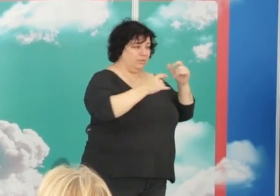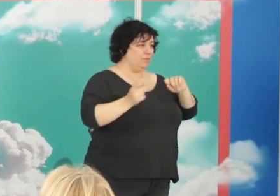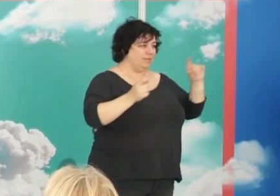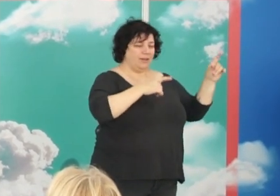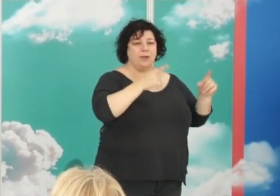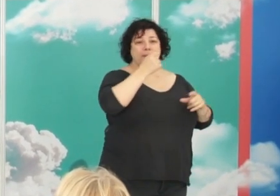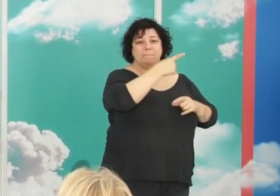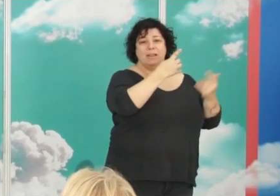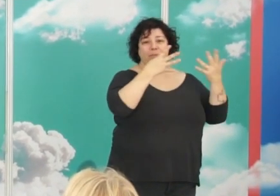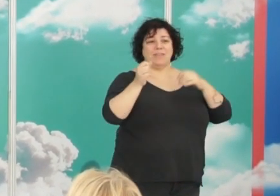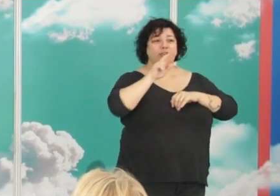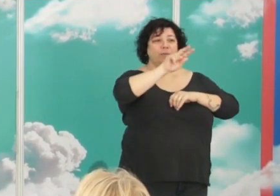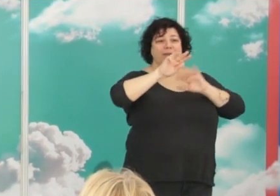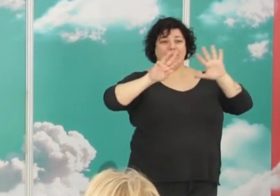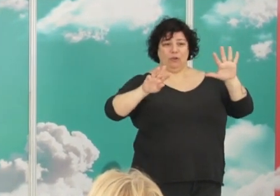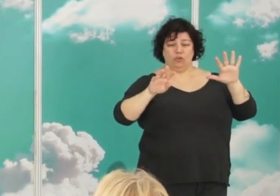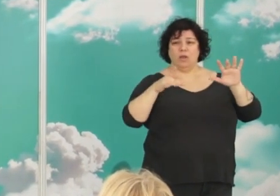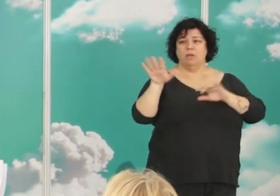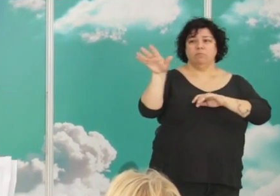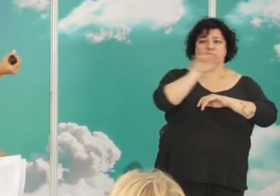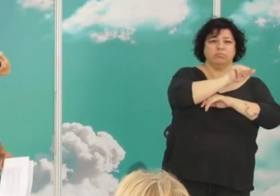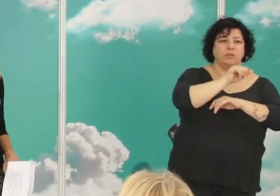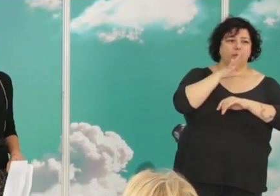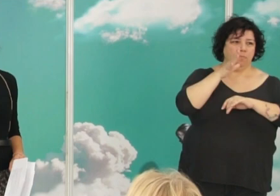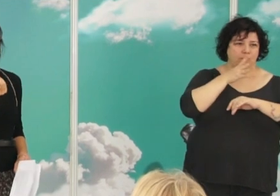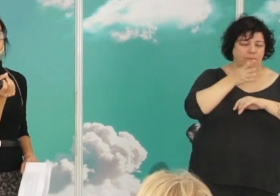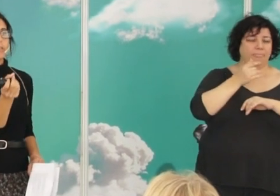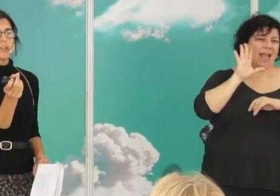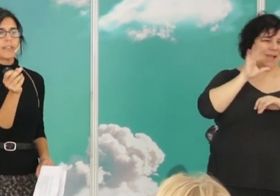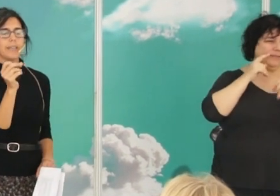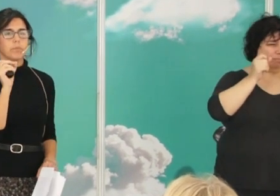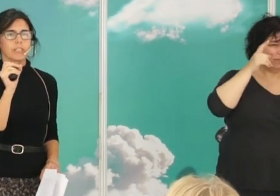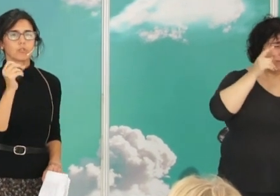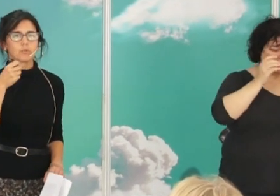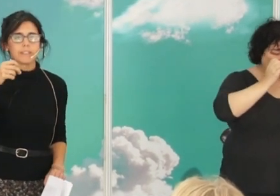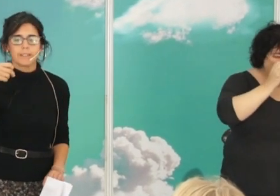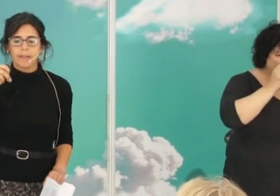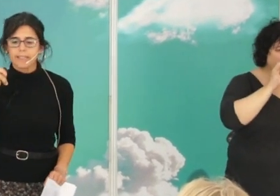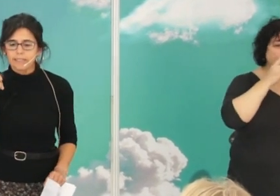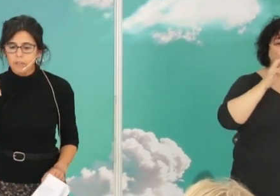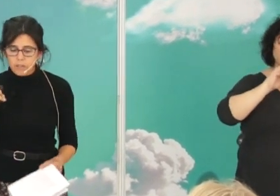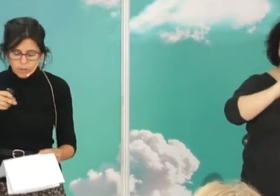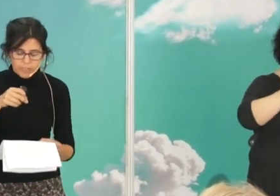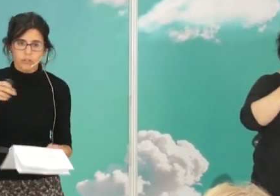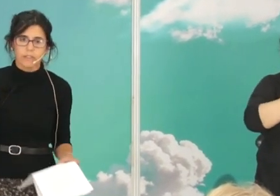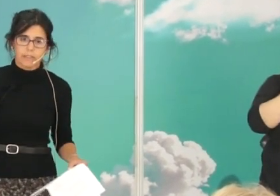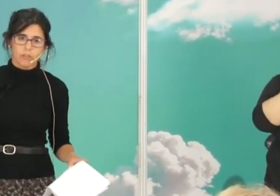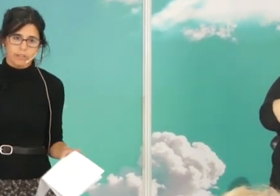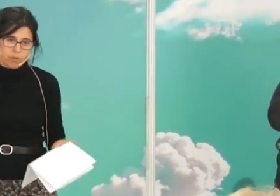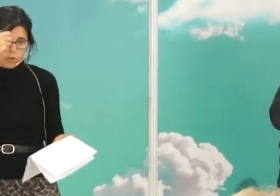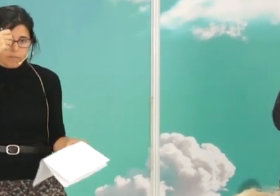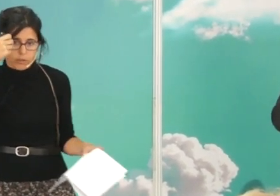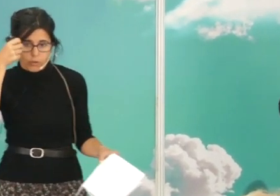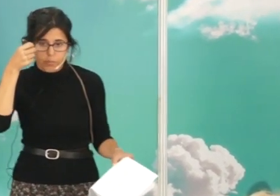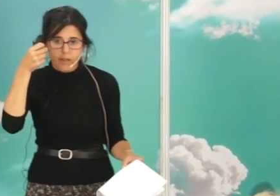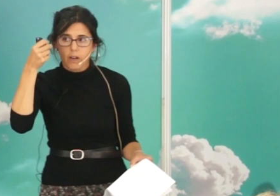1928. A él le llaman, él descubrió, como les he dicho, la microglía porque su sistema de extinción de los tejidos,